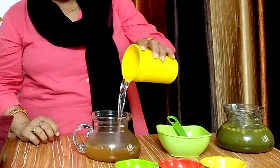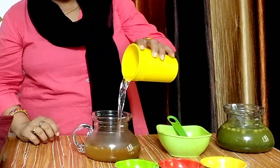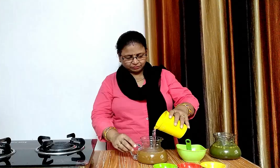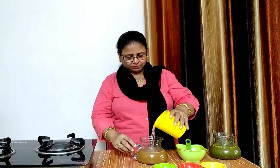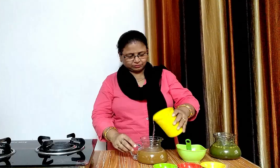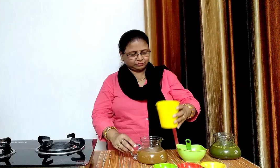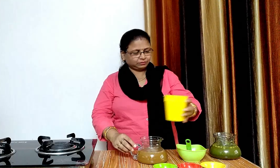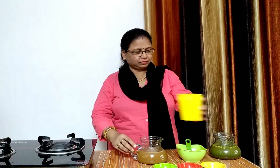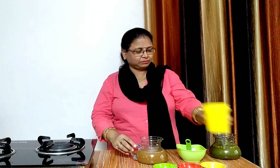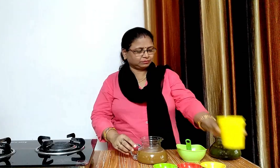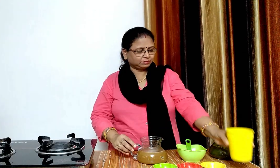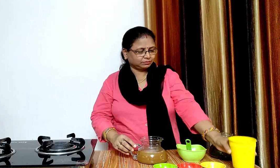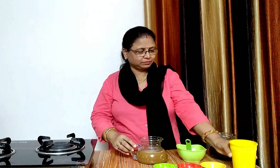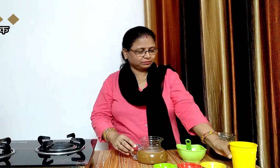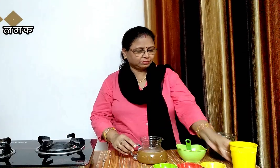एक चमच काला नमक